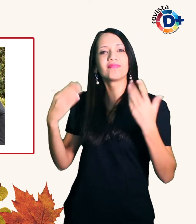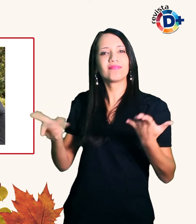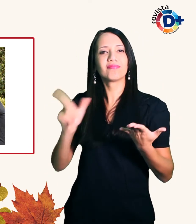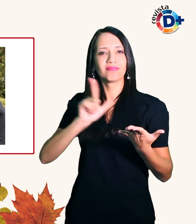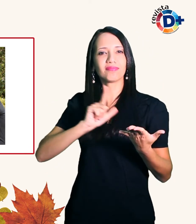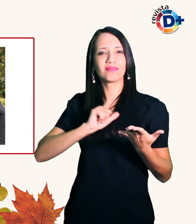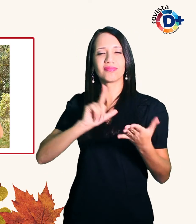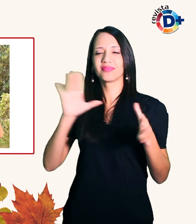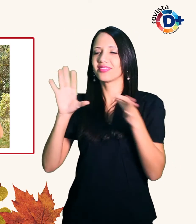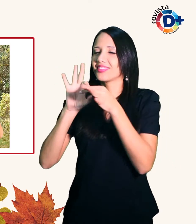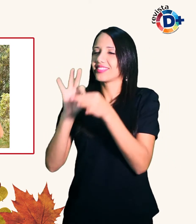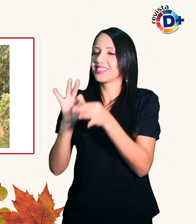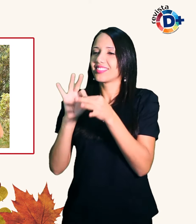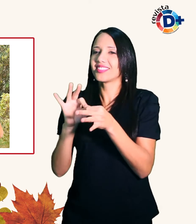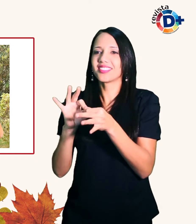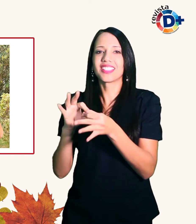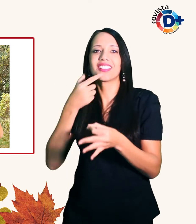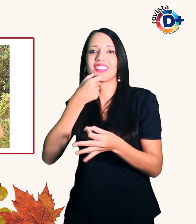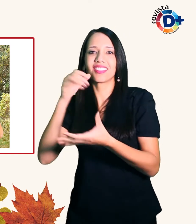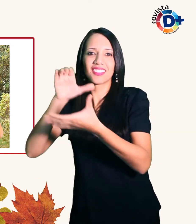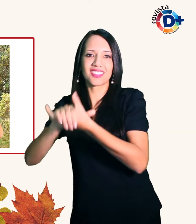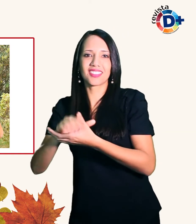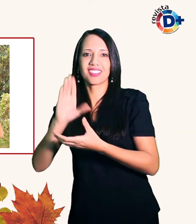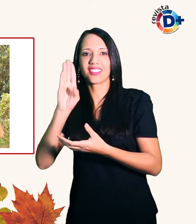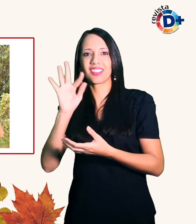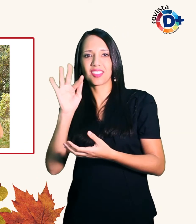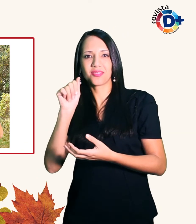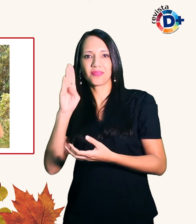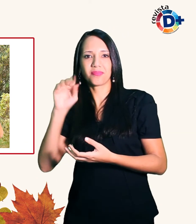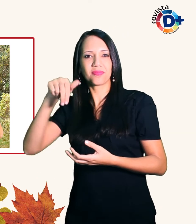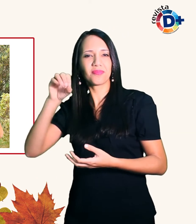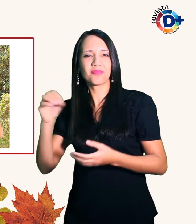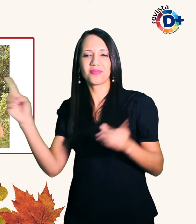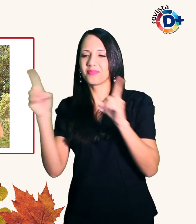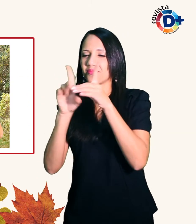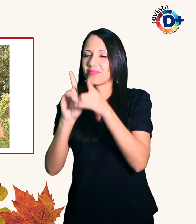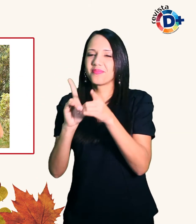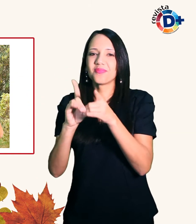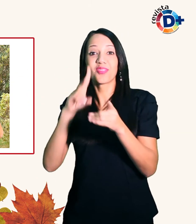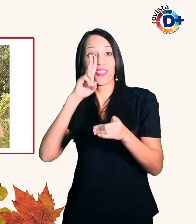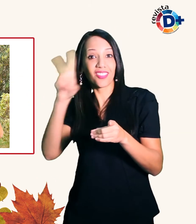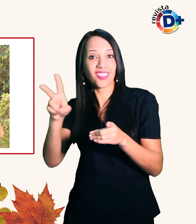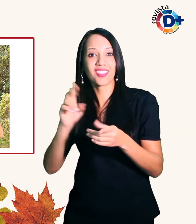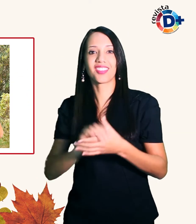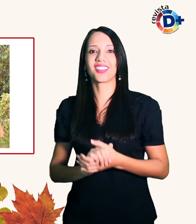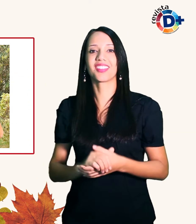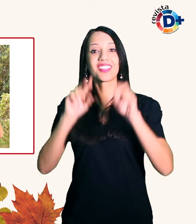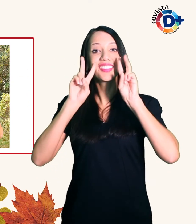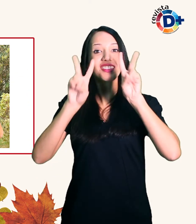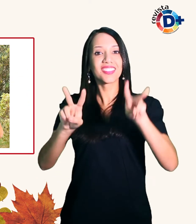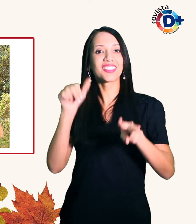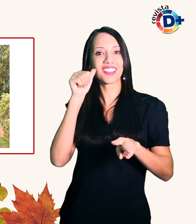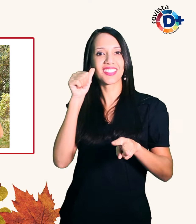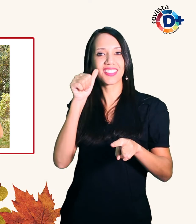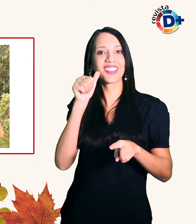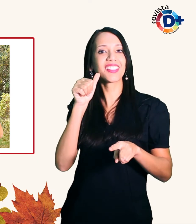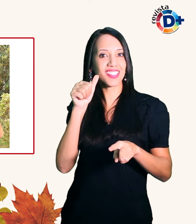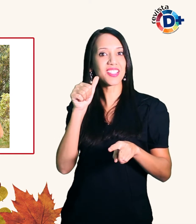parceria com Fabiano torna ambos mais fortes Ver a Gabriela tendo mais dificuldades no trabalho